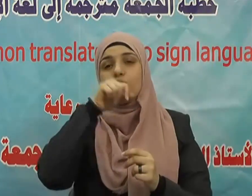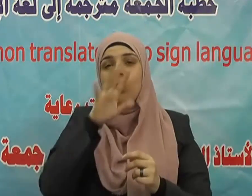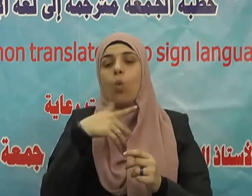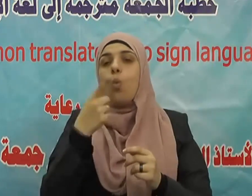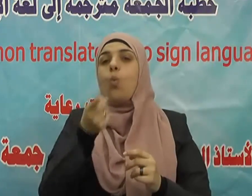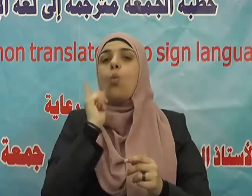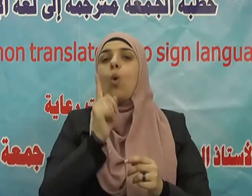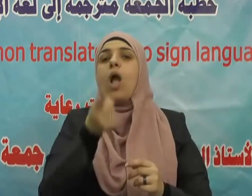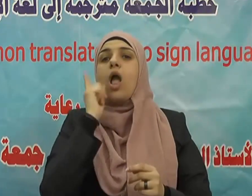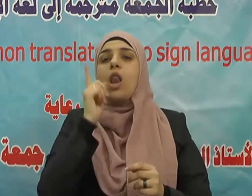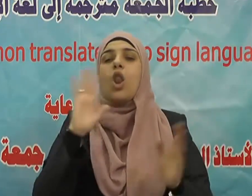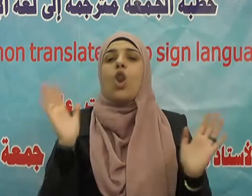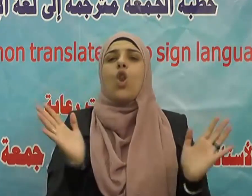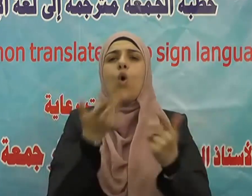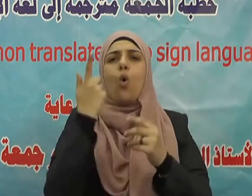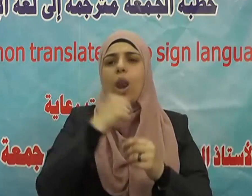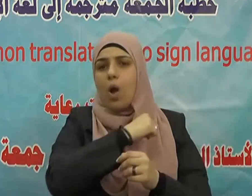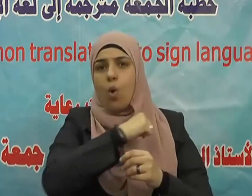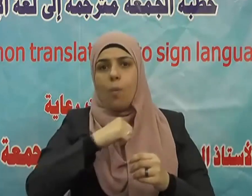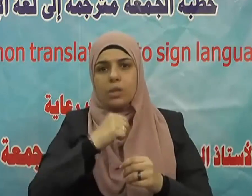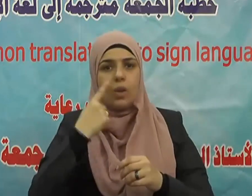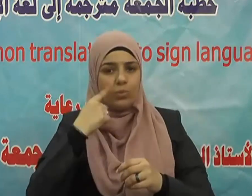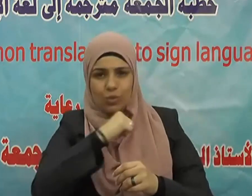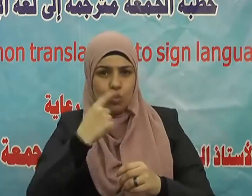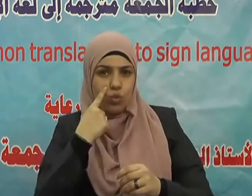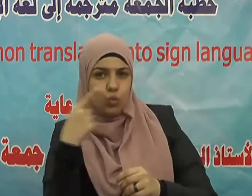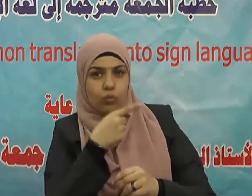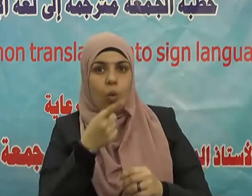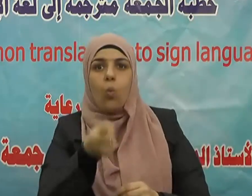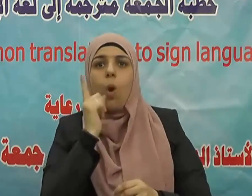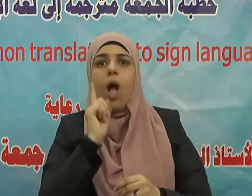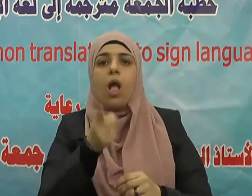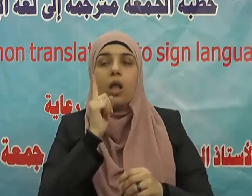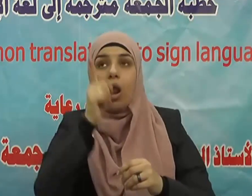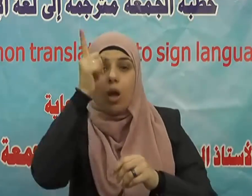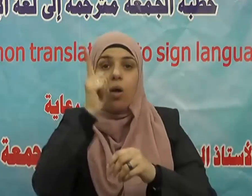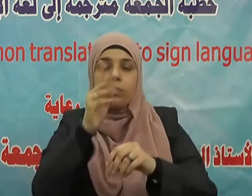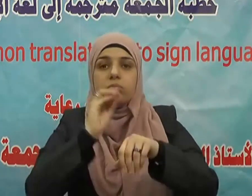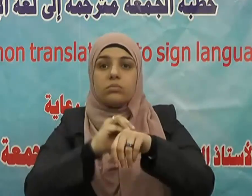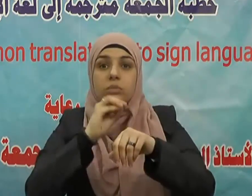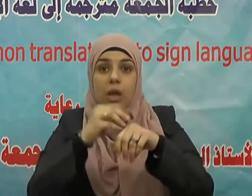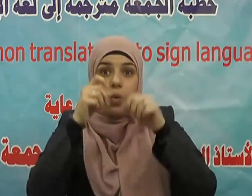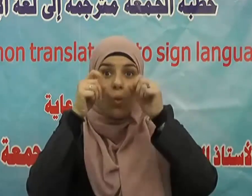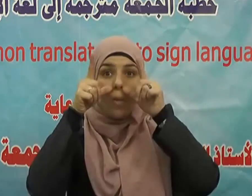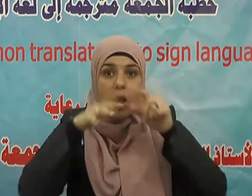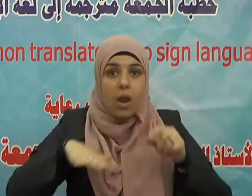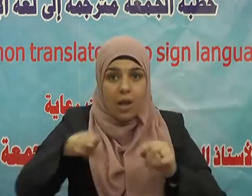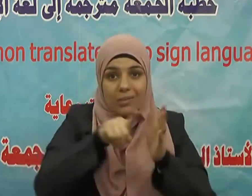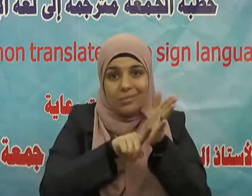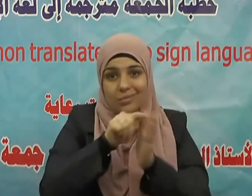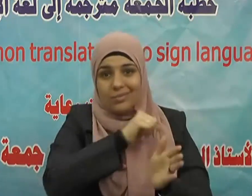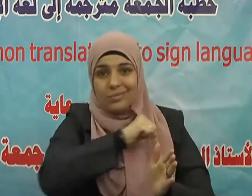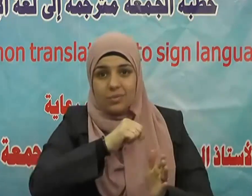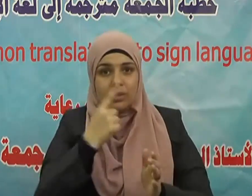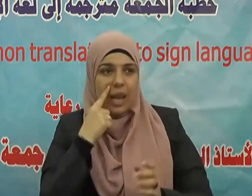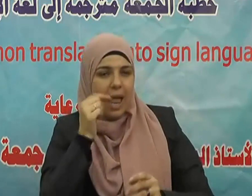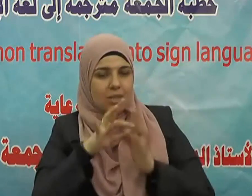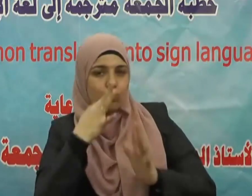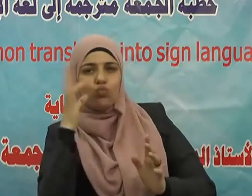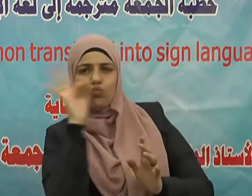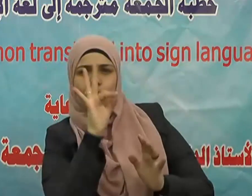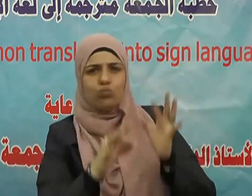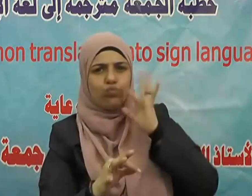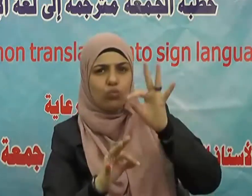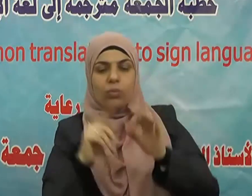بل إن الإنسان مطالب بأن يرد عن عرض أخيه حيث يقول نبينا صلى